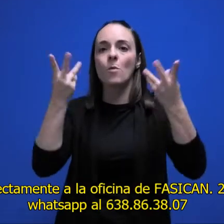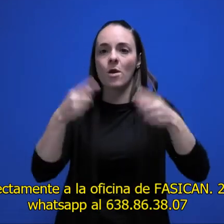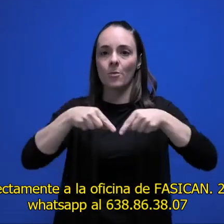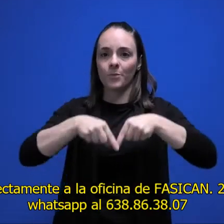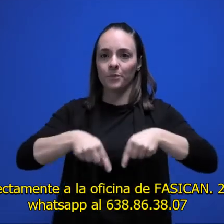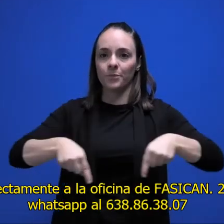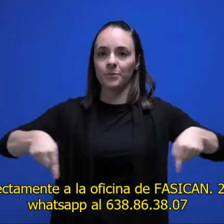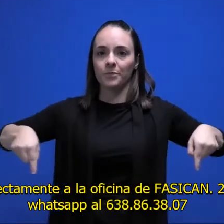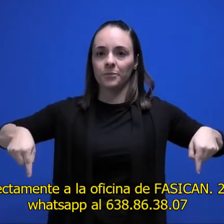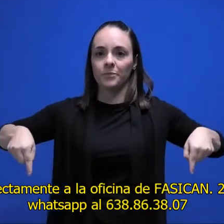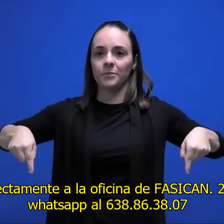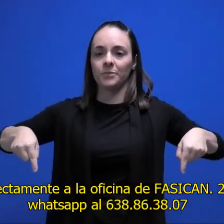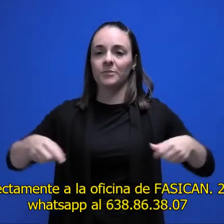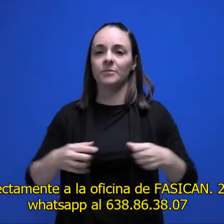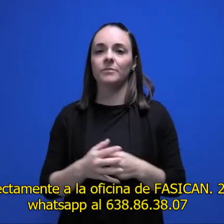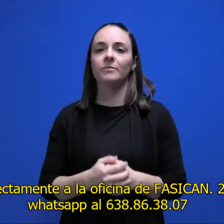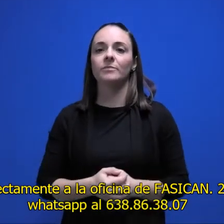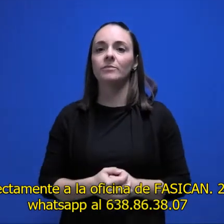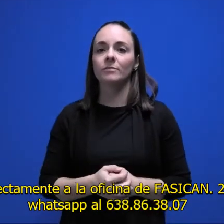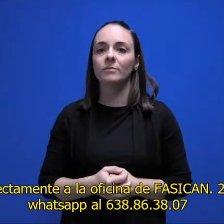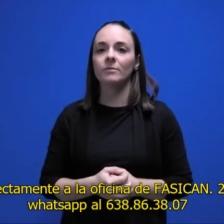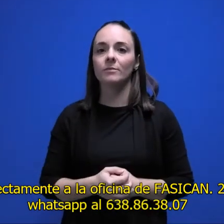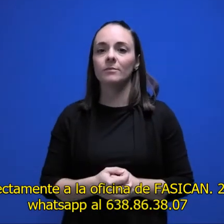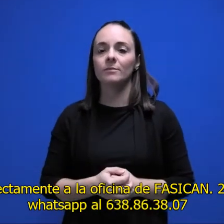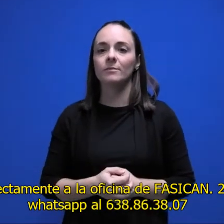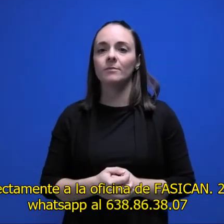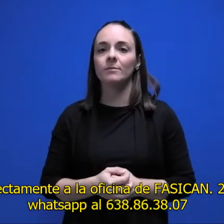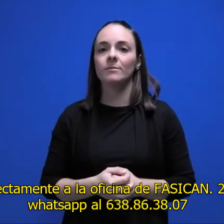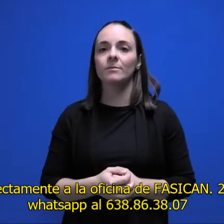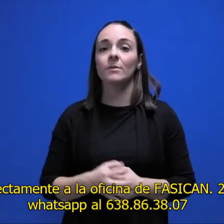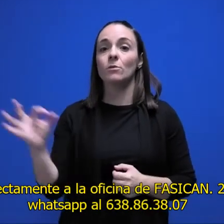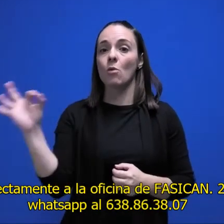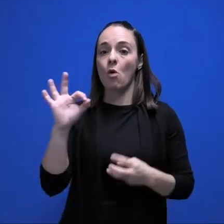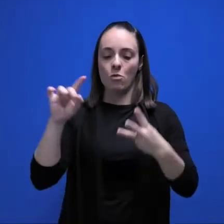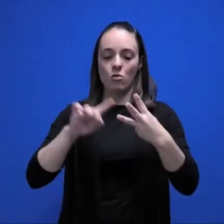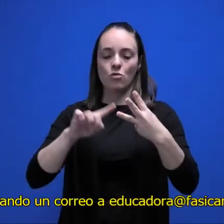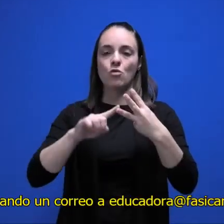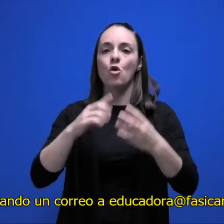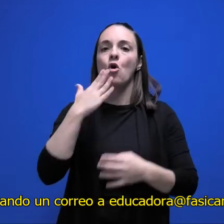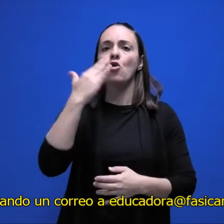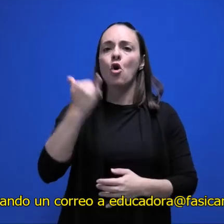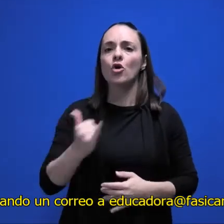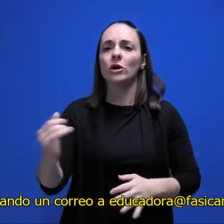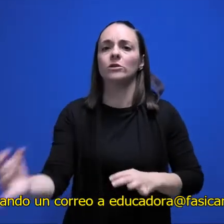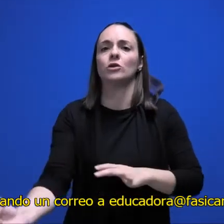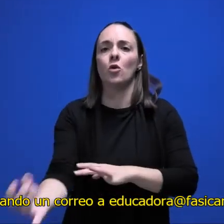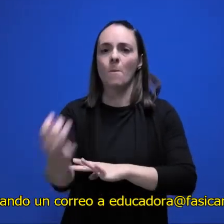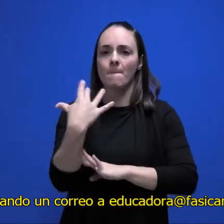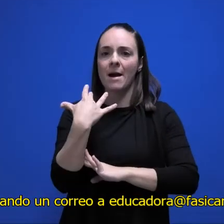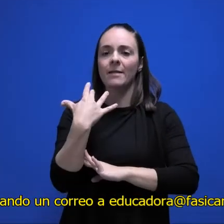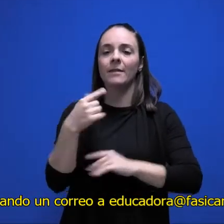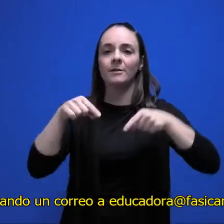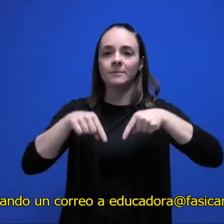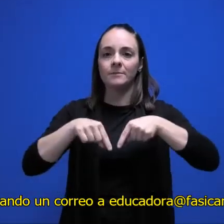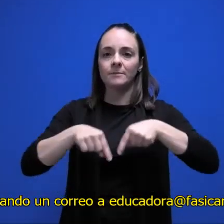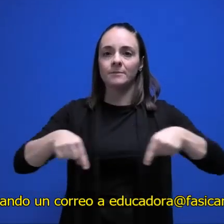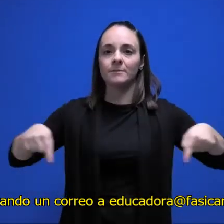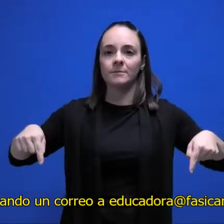638-86-3807 o enviando un correo electrónico a